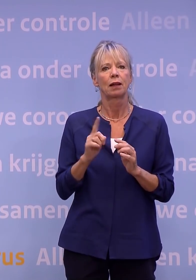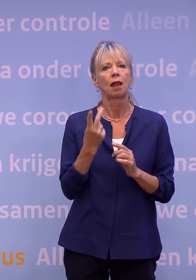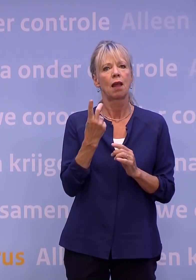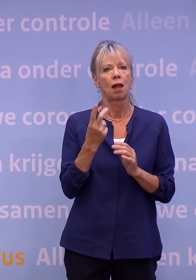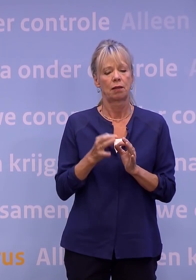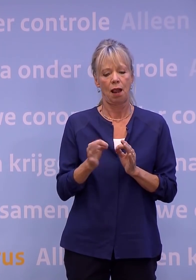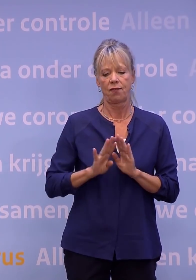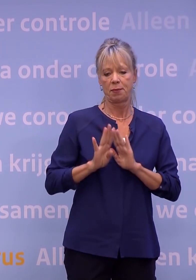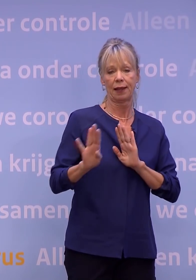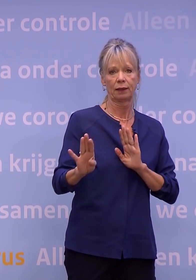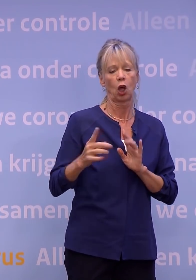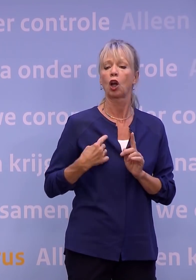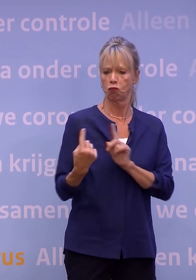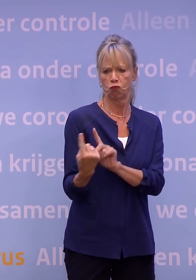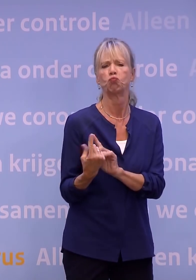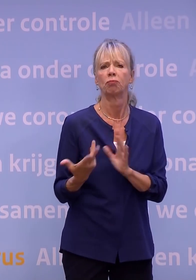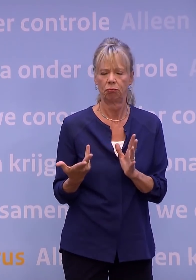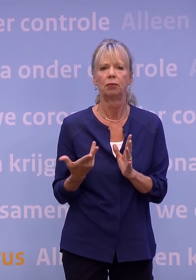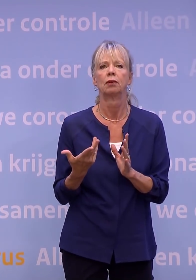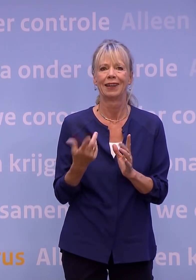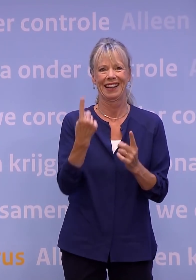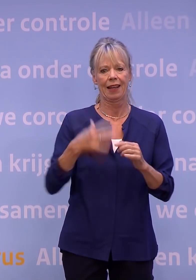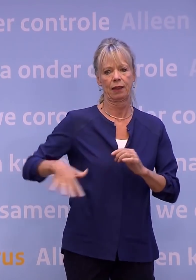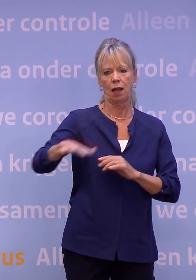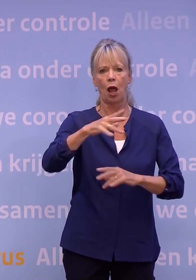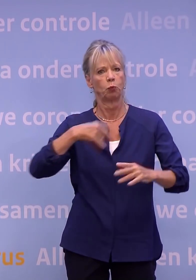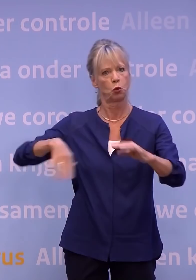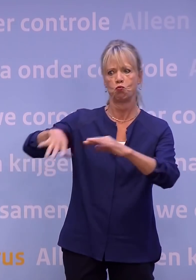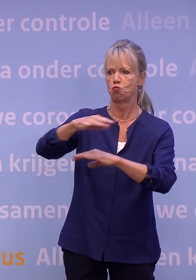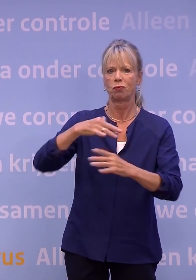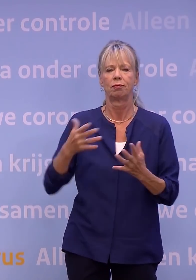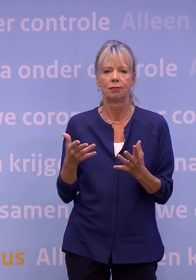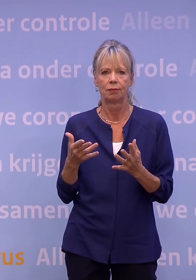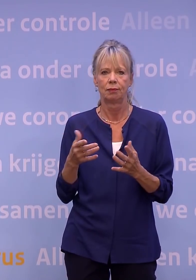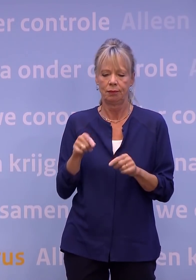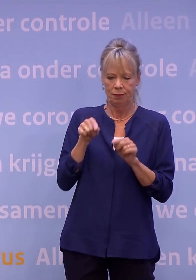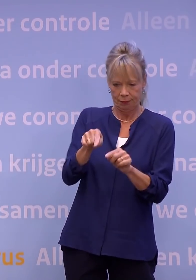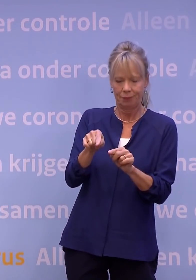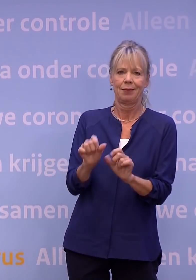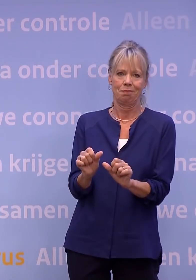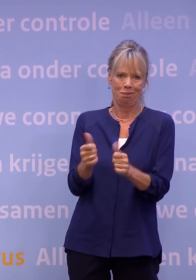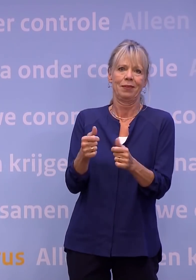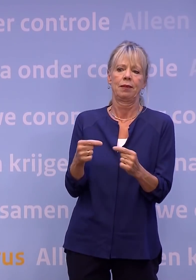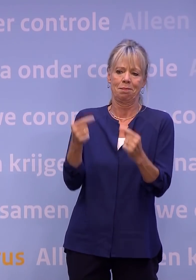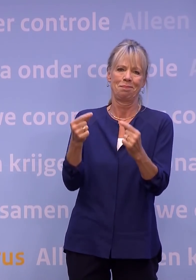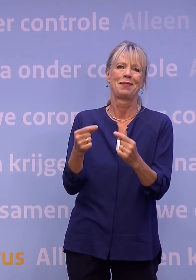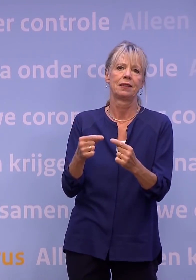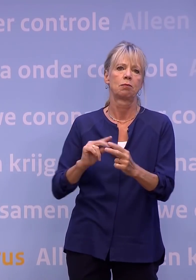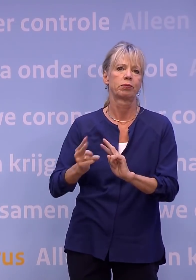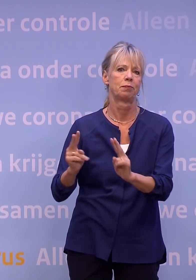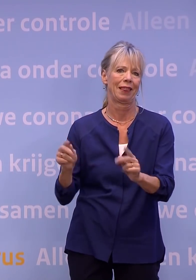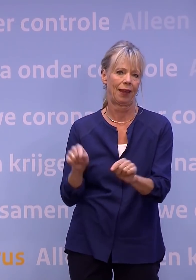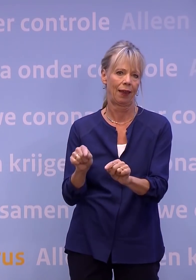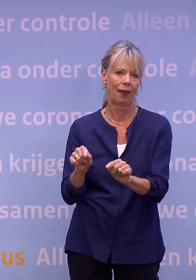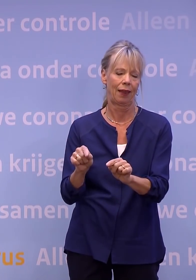in één ruimte rond te lopen. Daar zien we op dit moment de meeste besmettingen. Wat onder